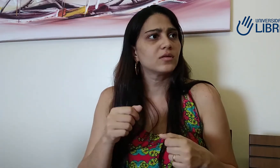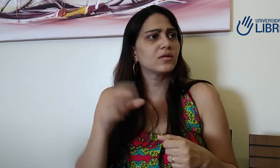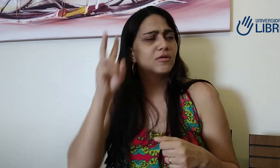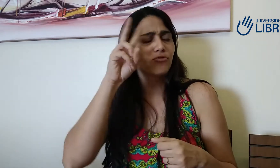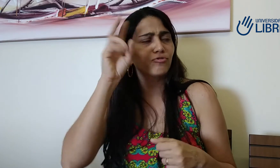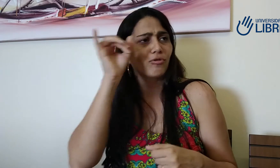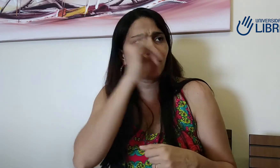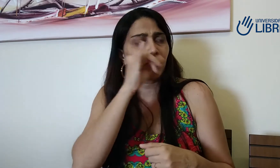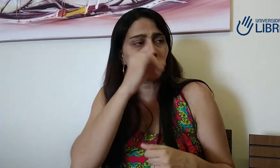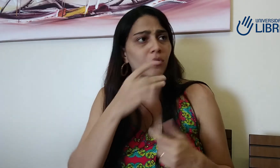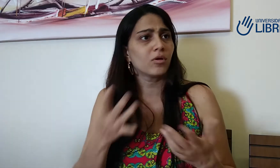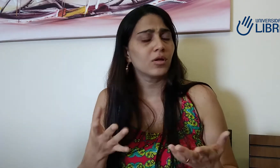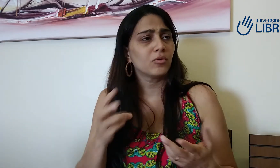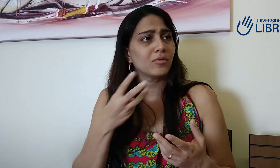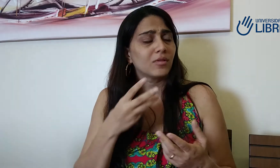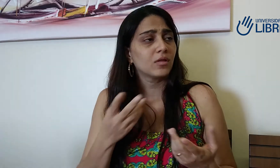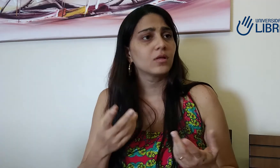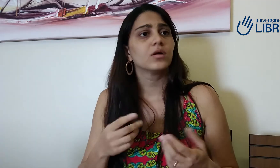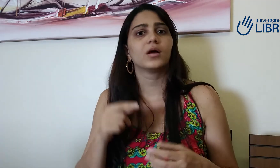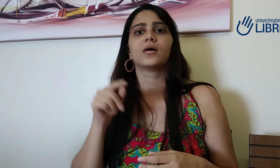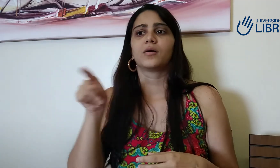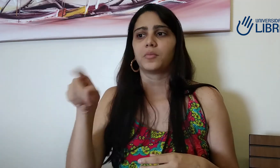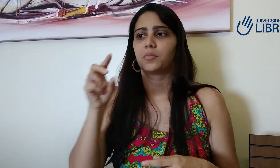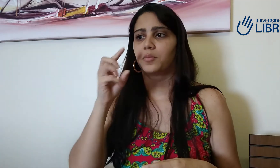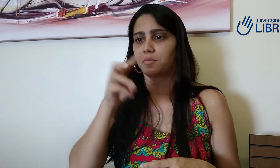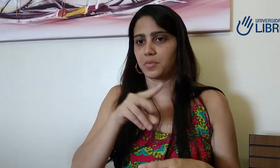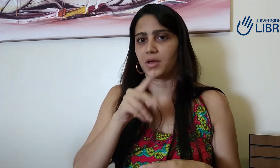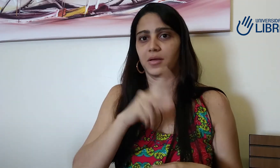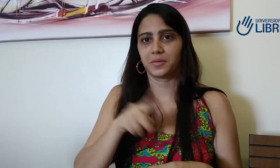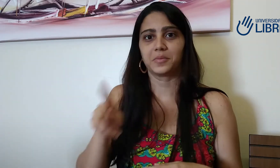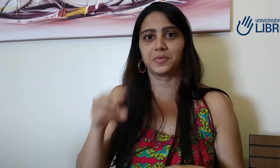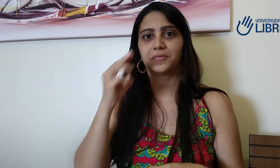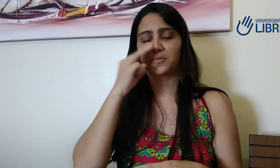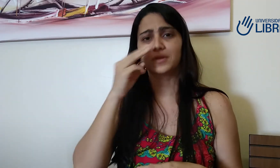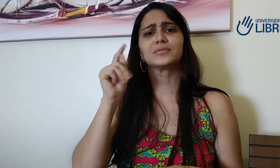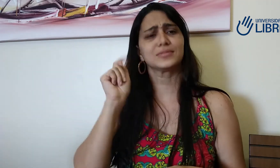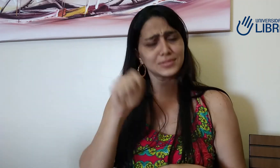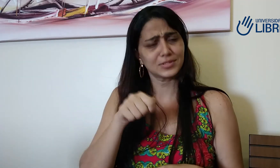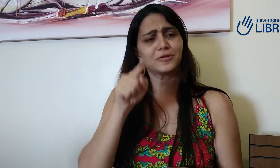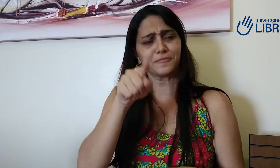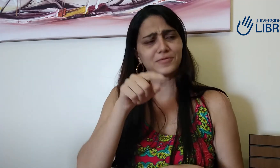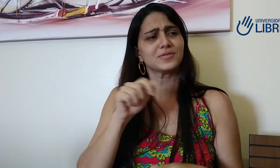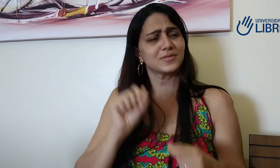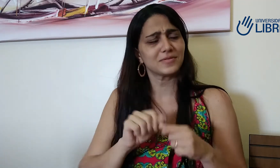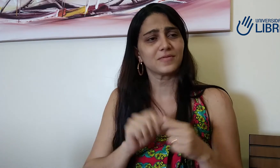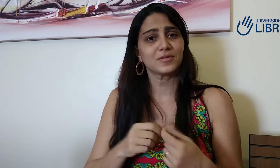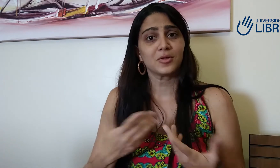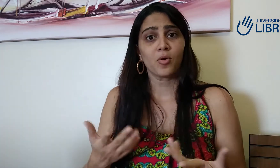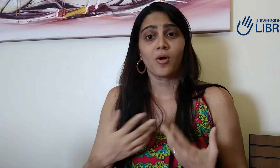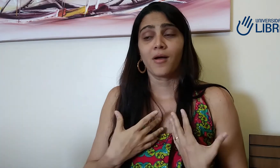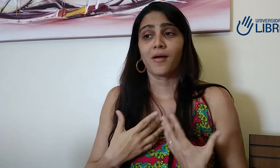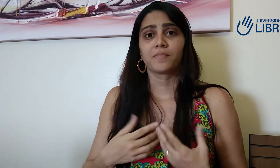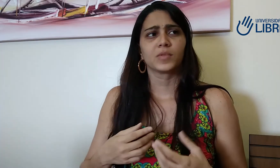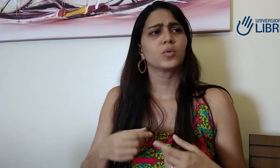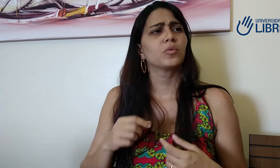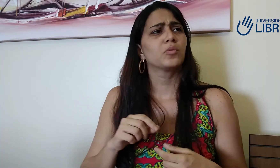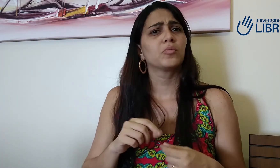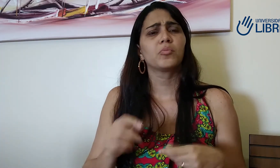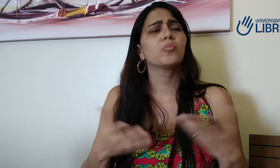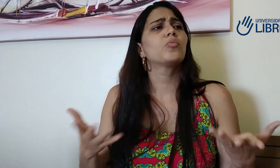porquinhos. E eu fiquei assim, eu tomei um susto. Ah, a história dos três porquinhos, hoje? Ele, sim, sim,